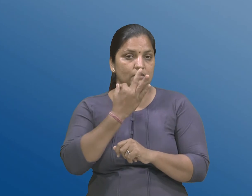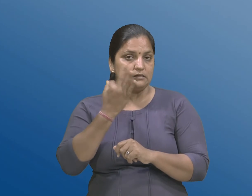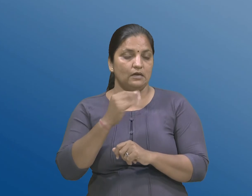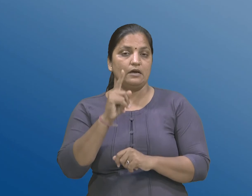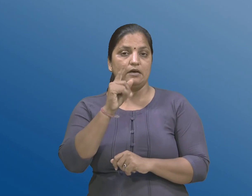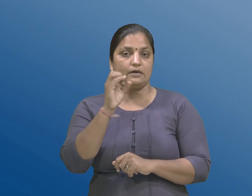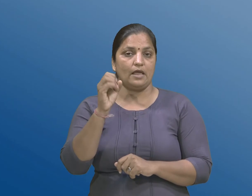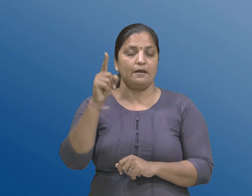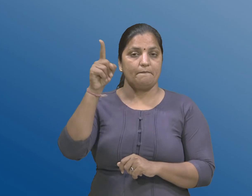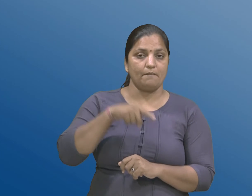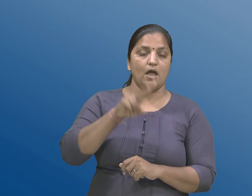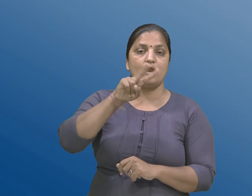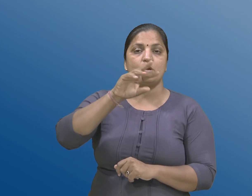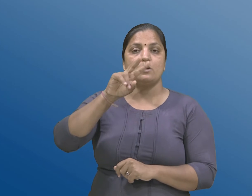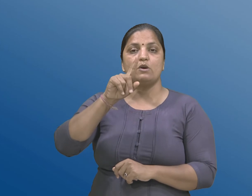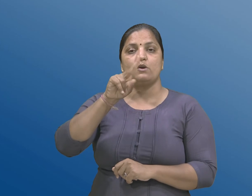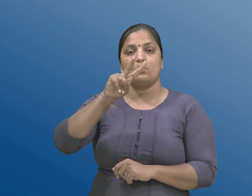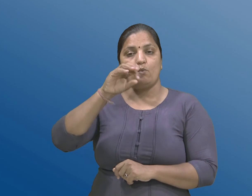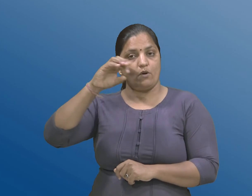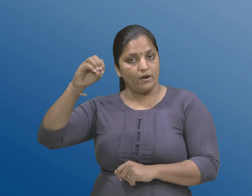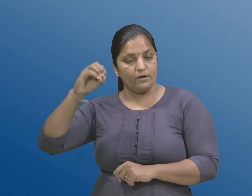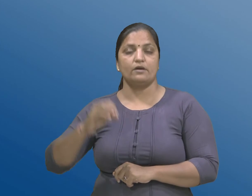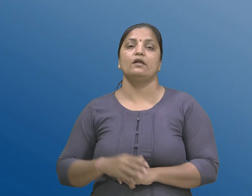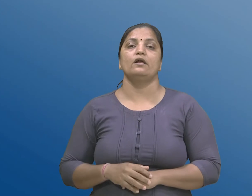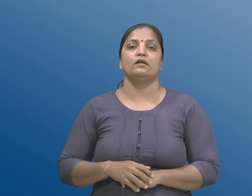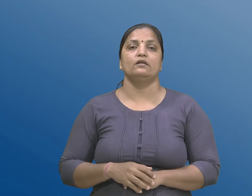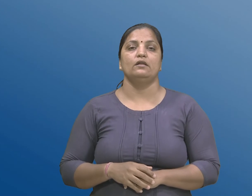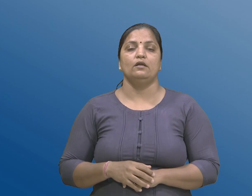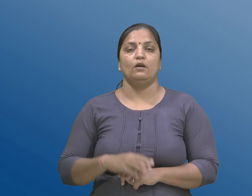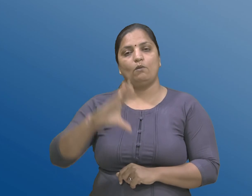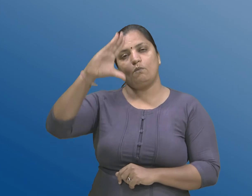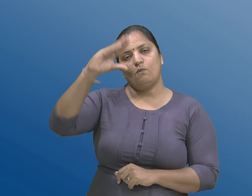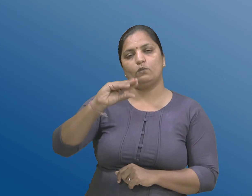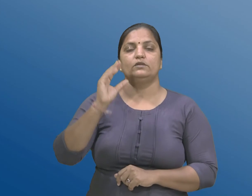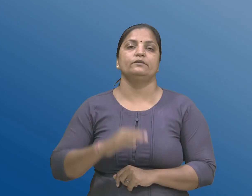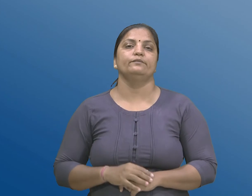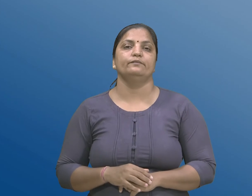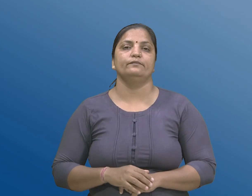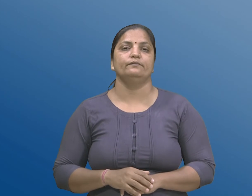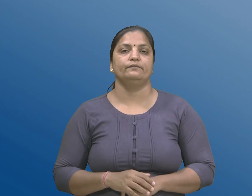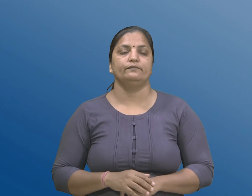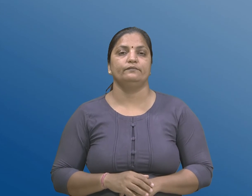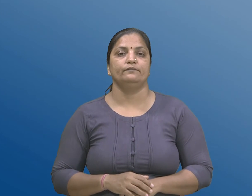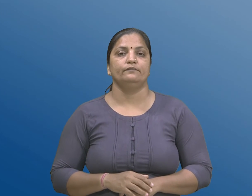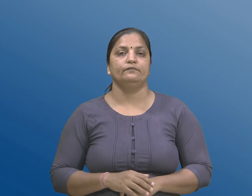200 स्नेलन करता ओची। 3.